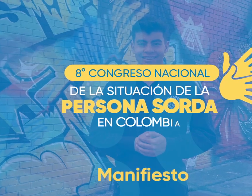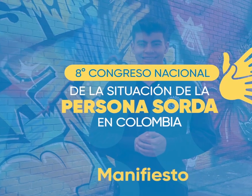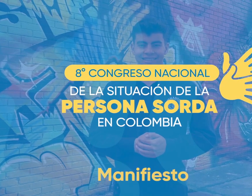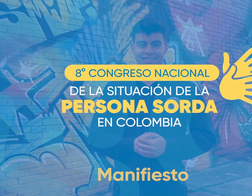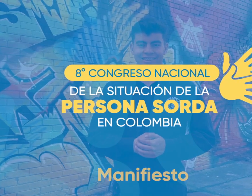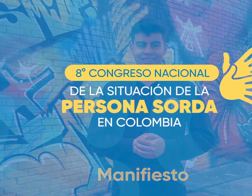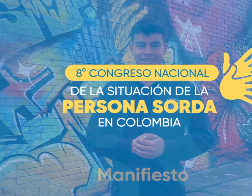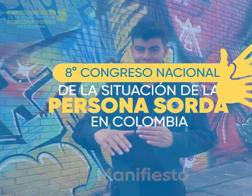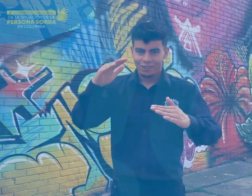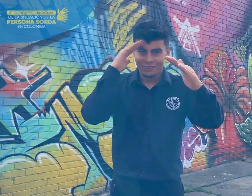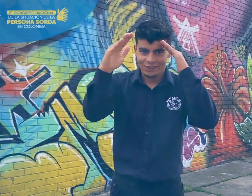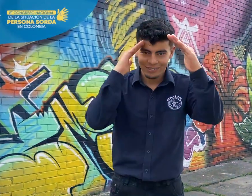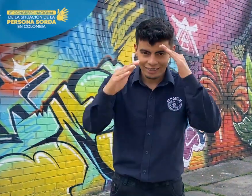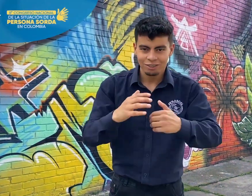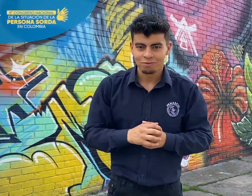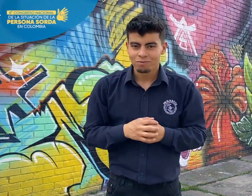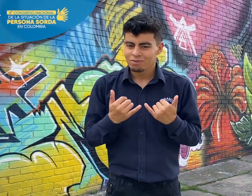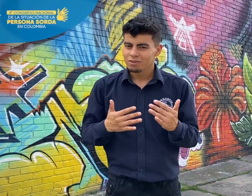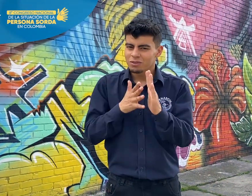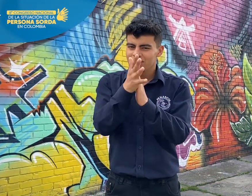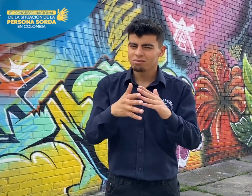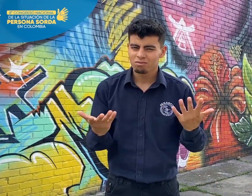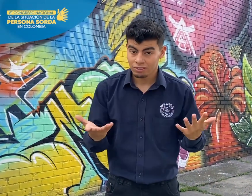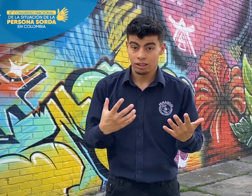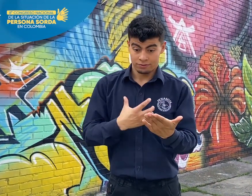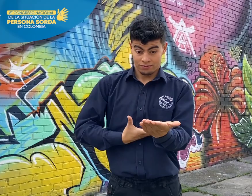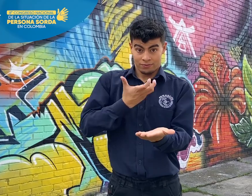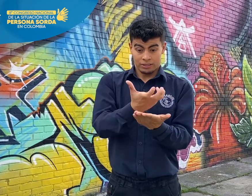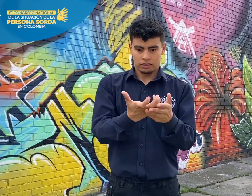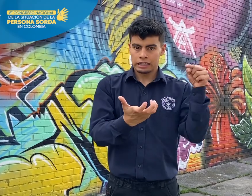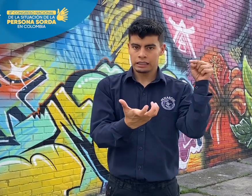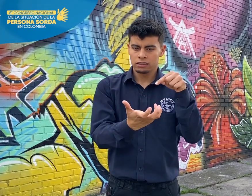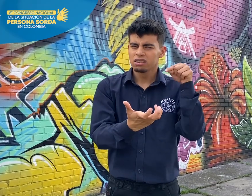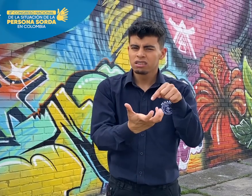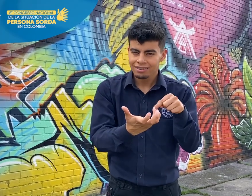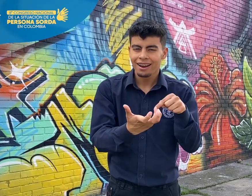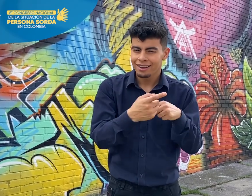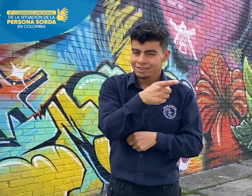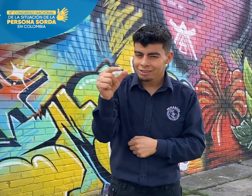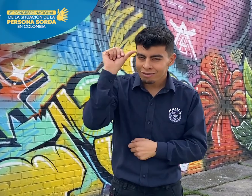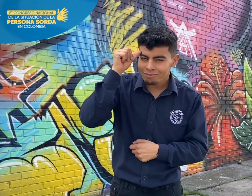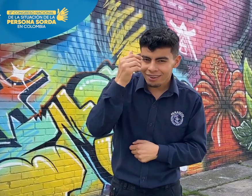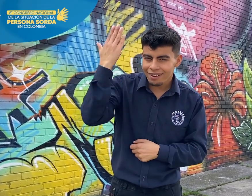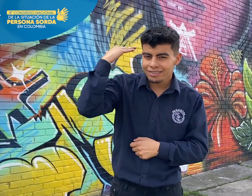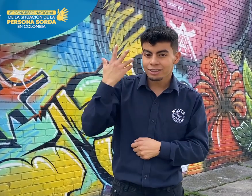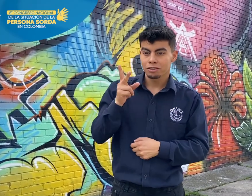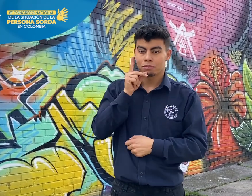Hola a todos, les tengo una buena noticia en relación al manifiesto que surgió del pasado octavo